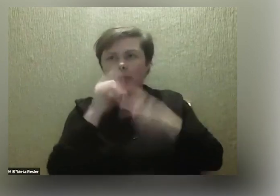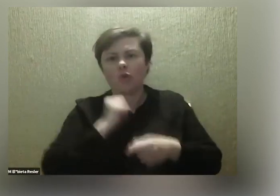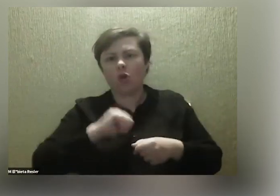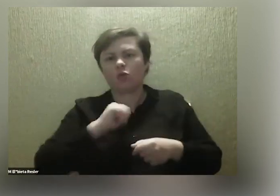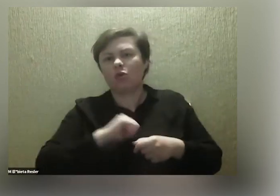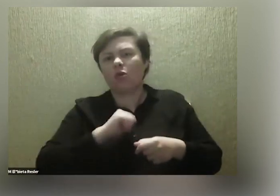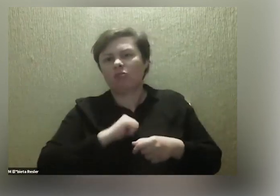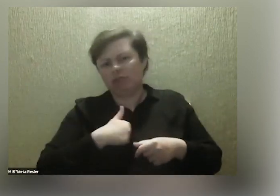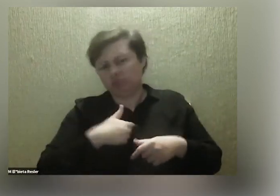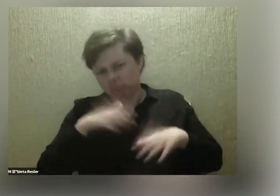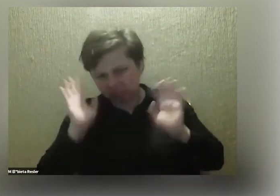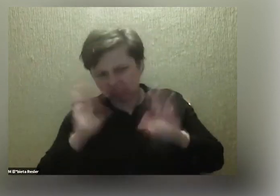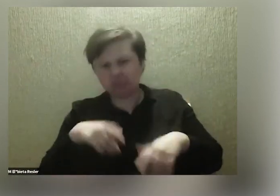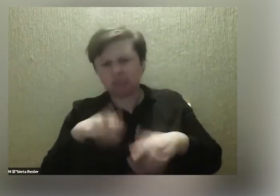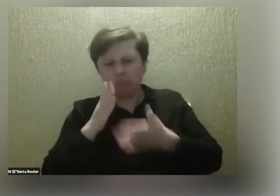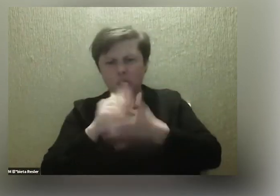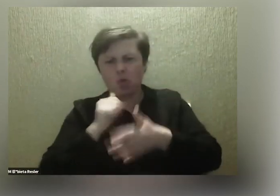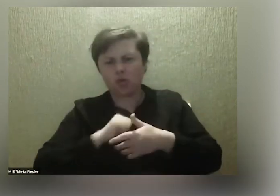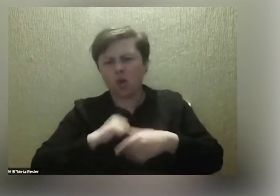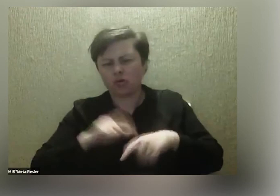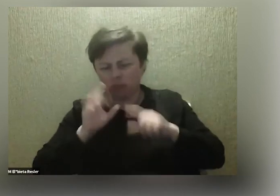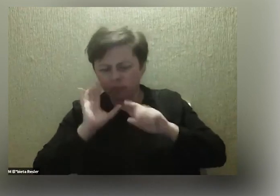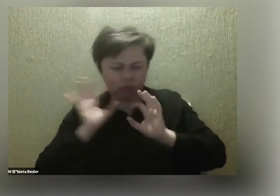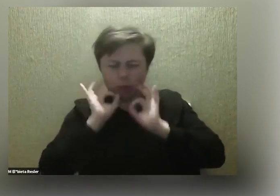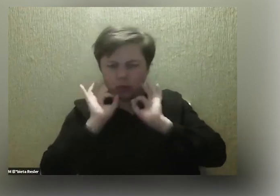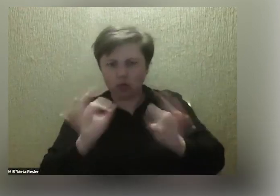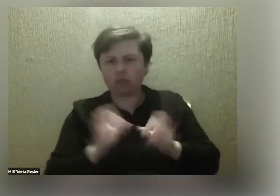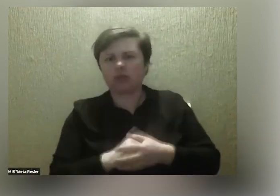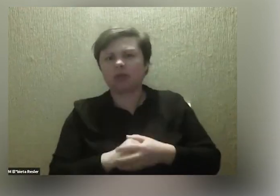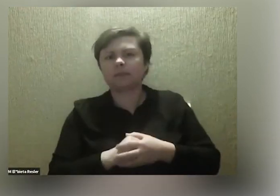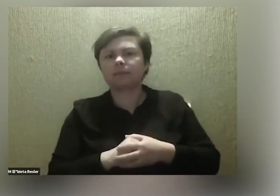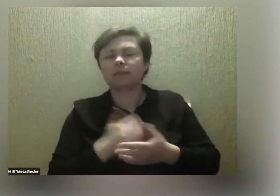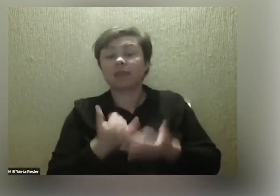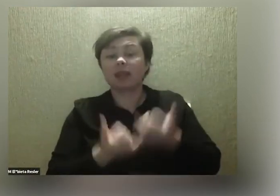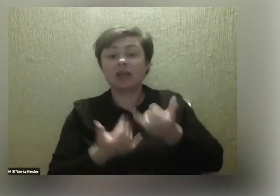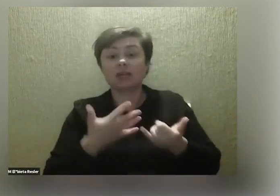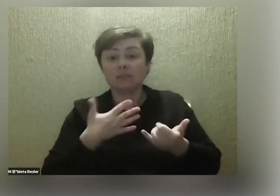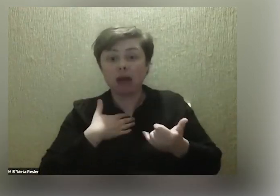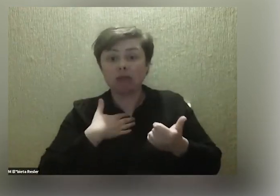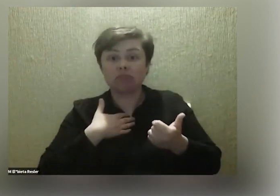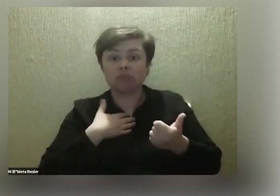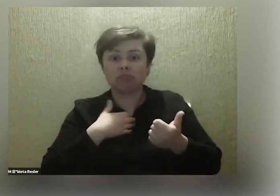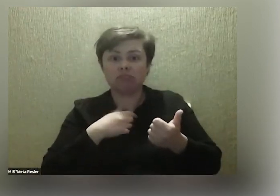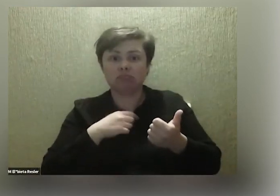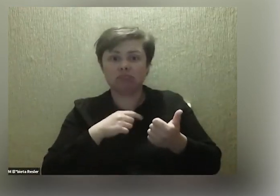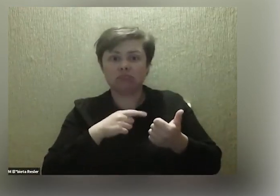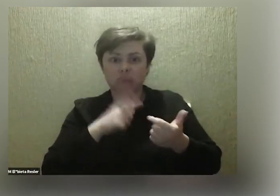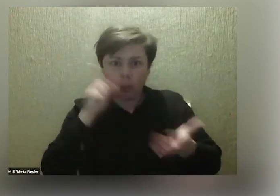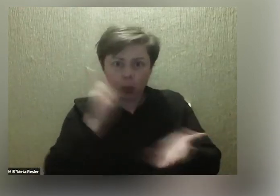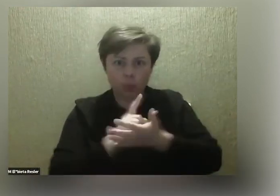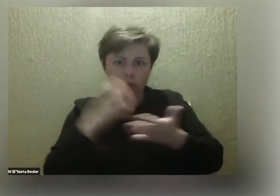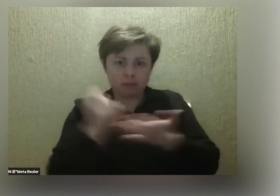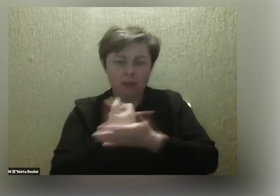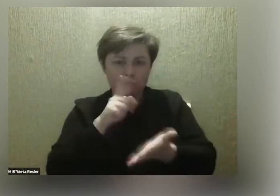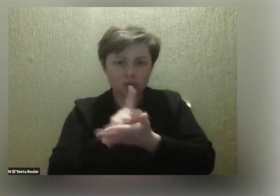że przecież dam radę. Bo jeżeli z czymś takim się mierzę i sobie radzę, to... No właśnie, myślę,